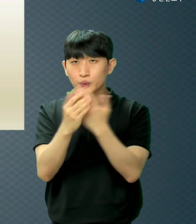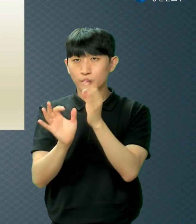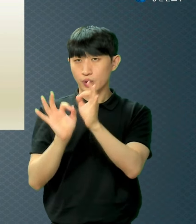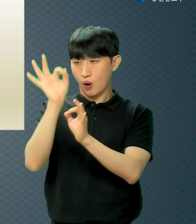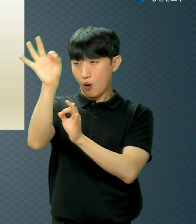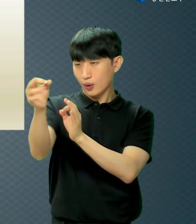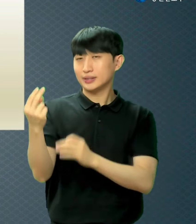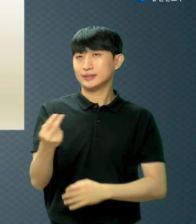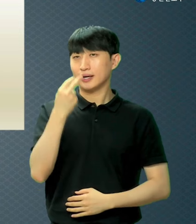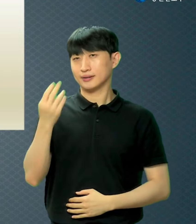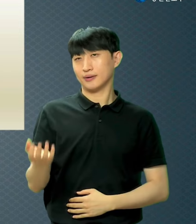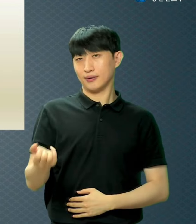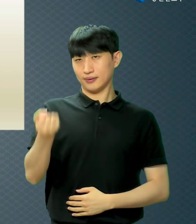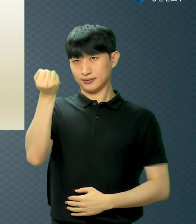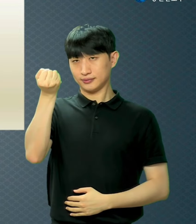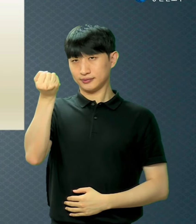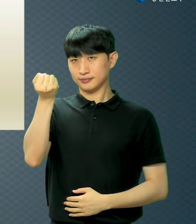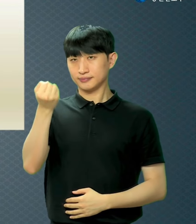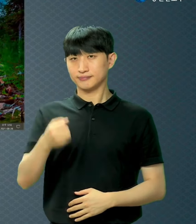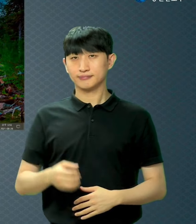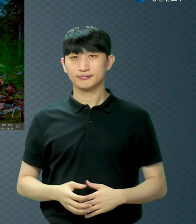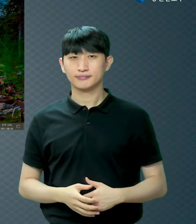자 보셔요